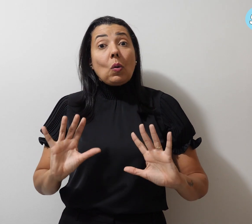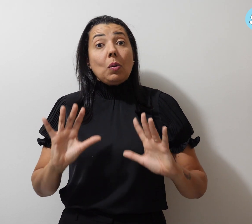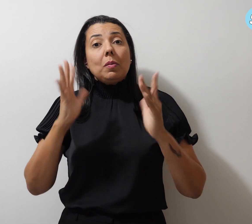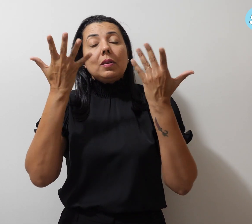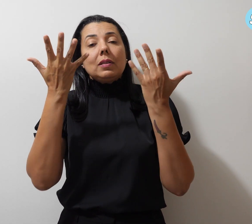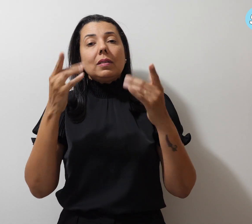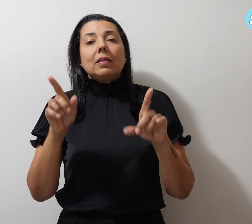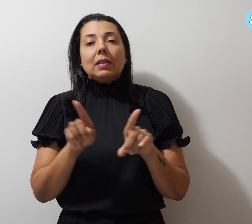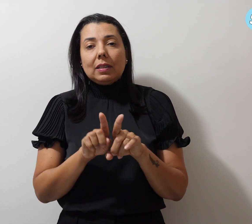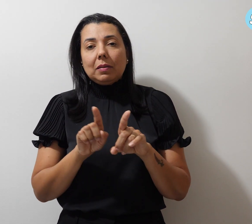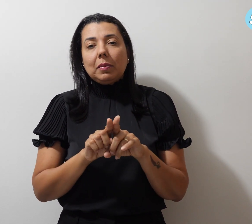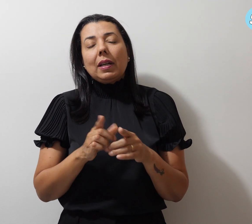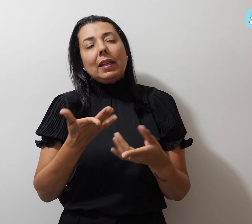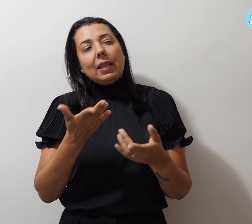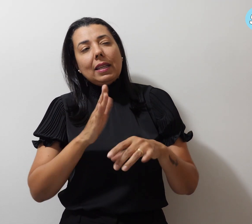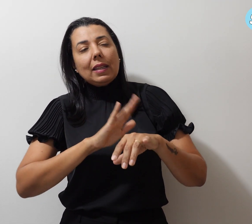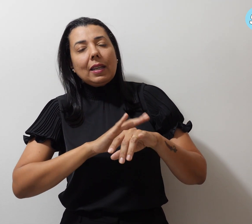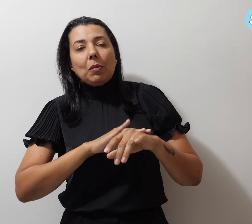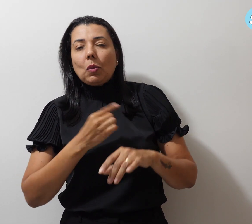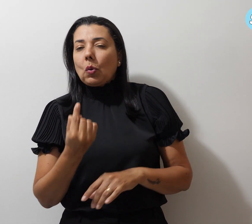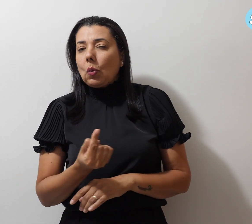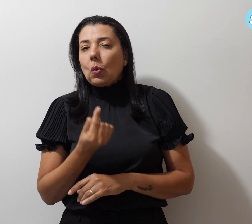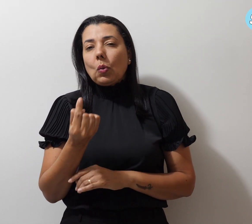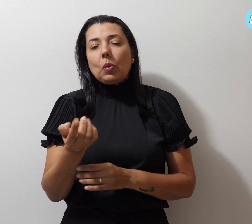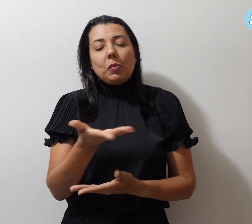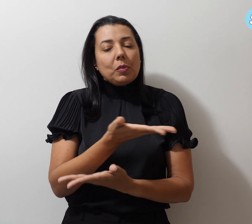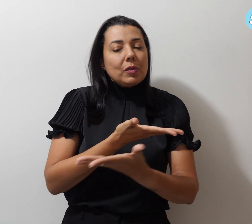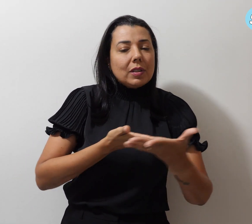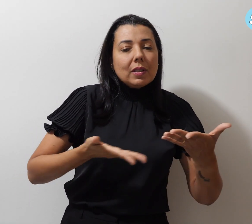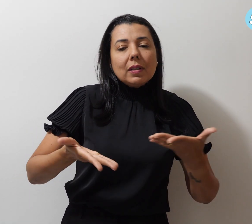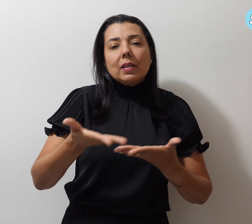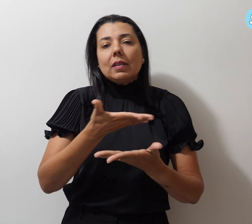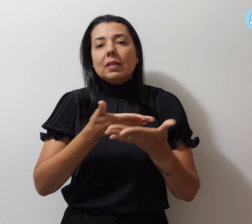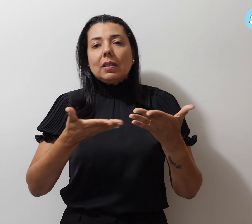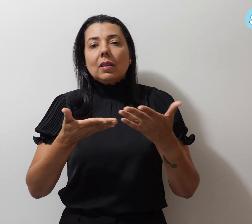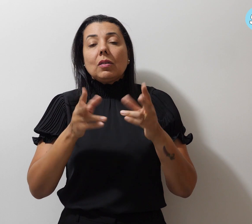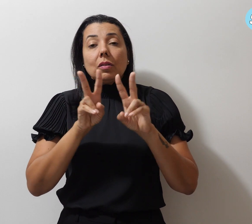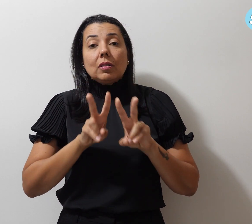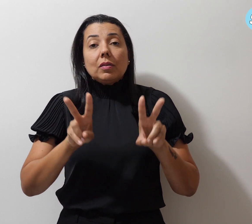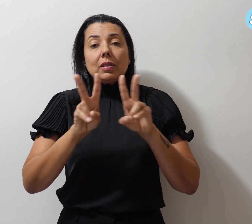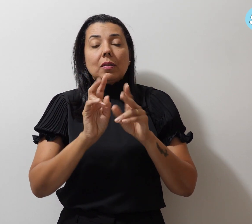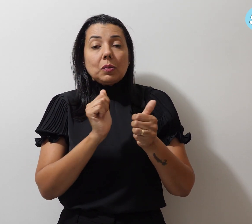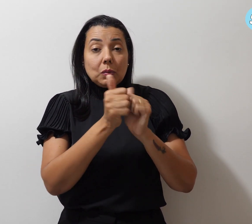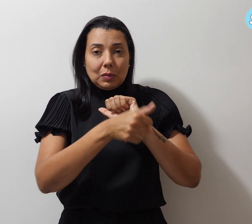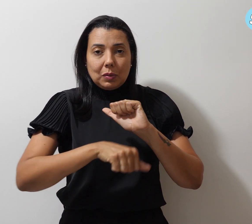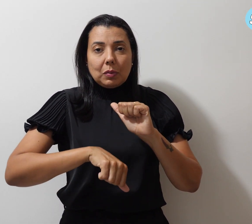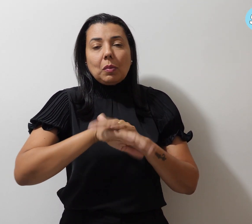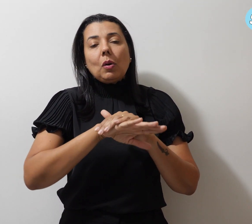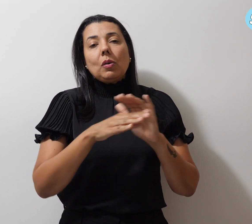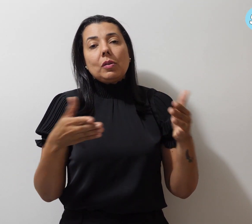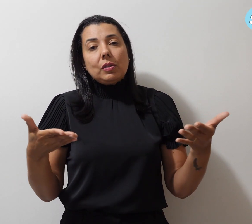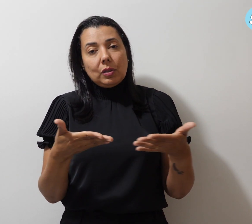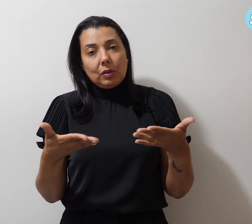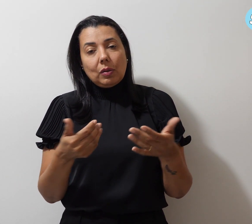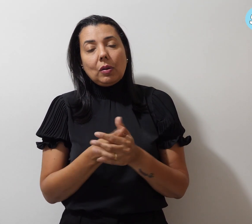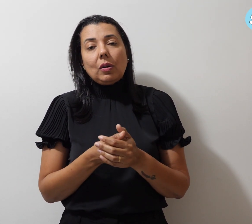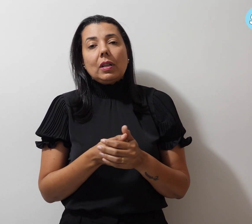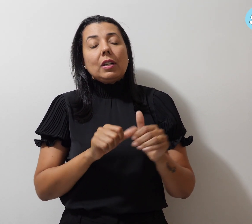e momentos únicos de interação numa visão do esporte, como meio de transformação